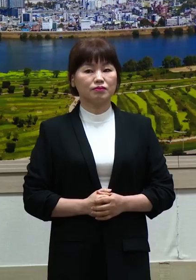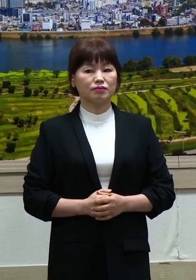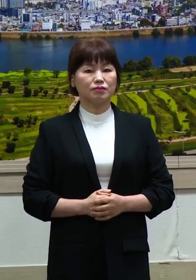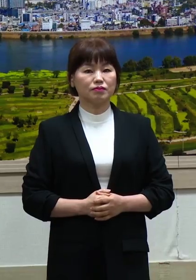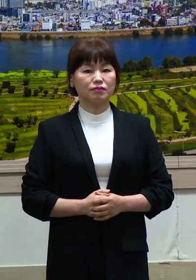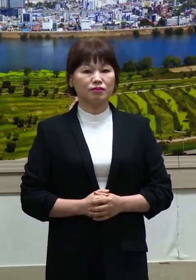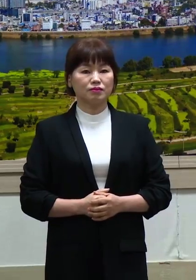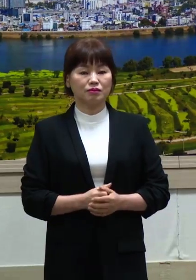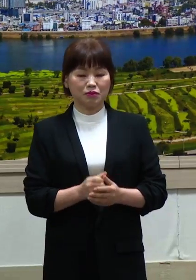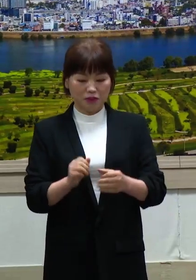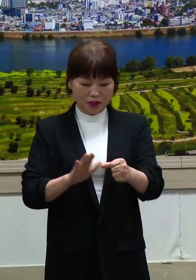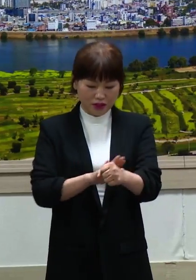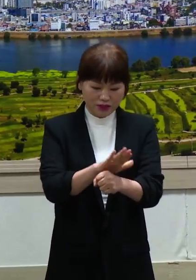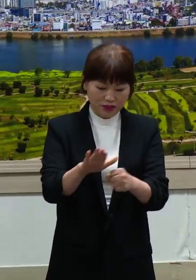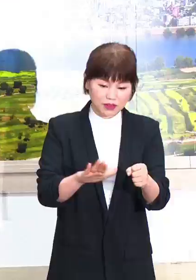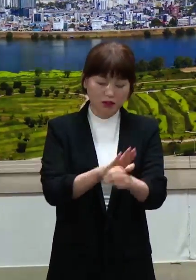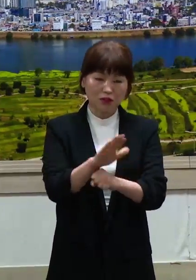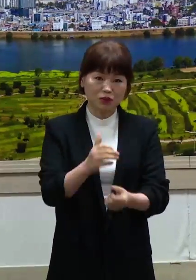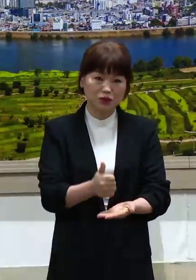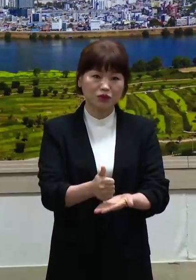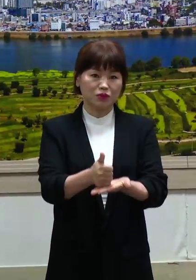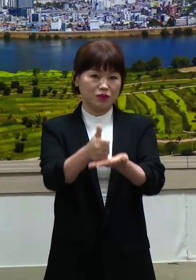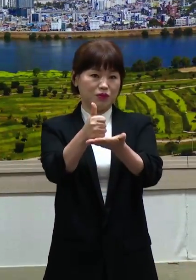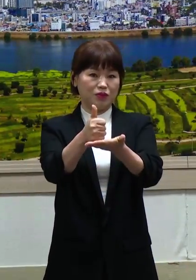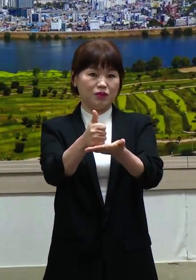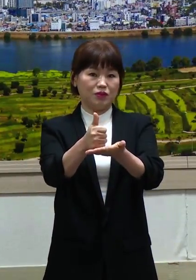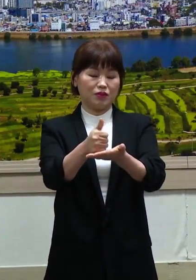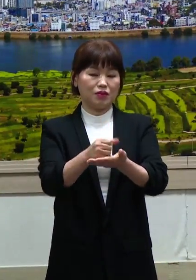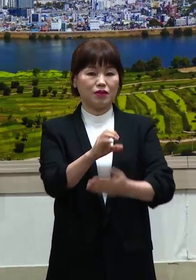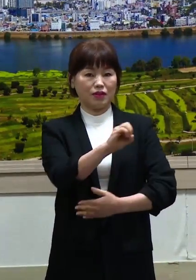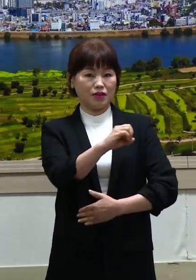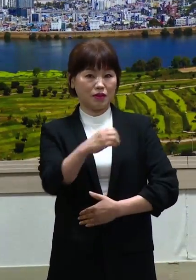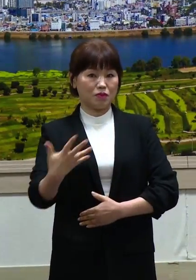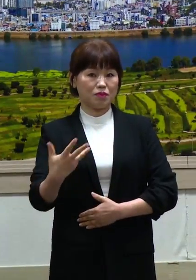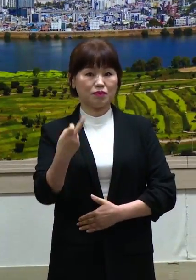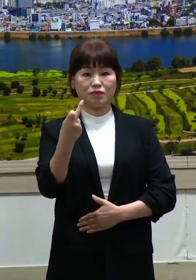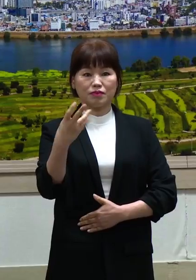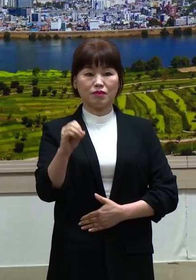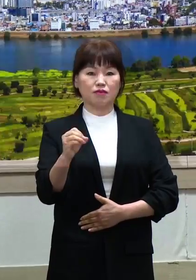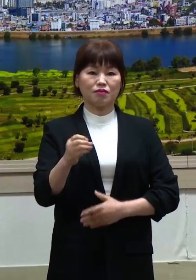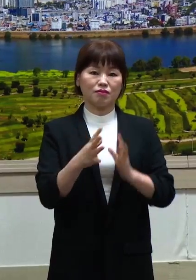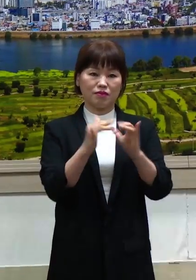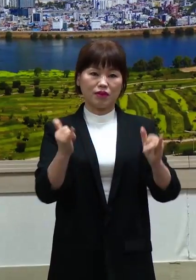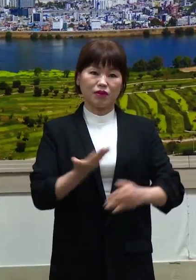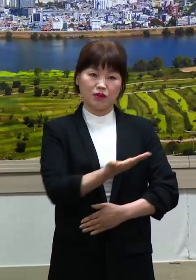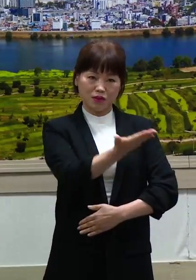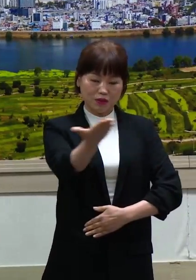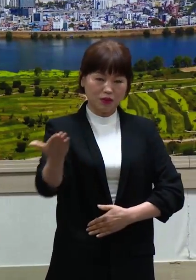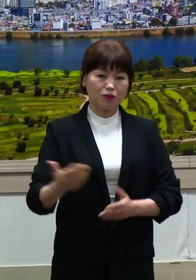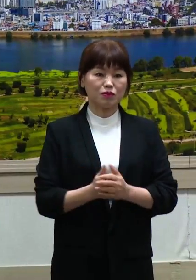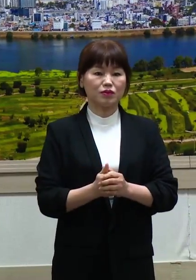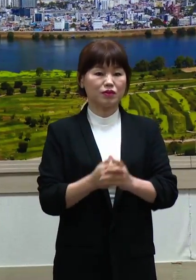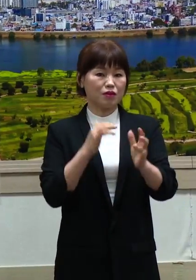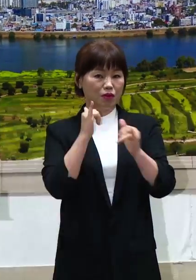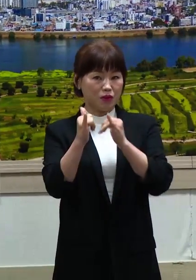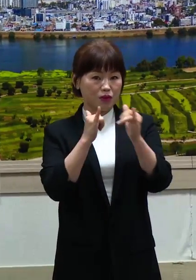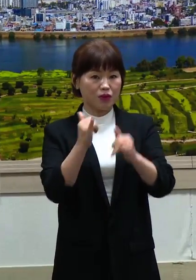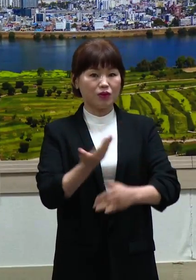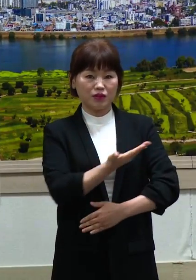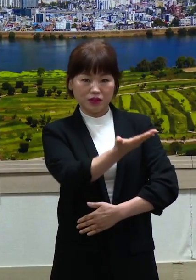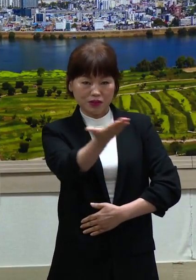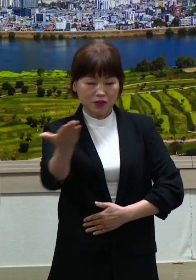사랑하고 동경하는 12만 양쪽 국민 여러분과 연령인 여러분입니다.